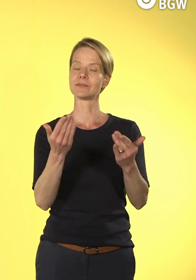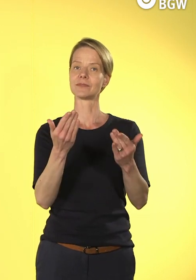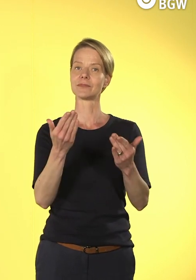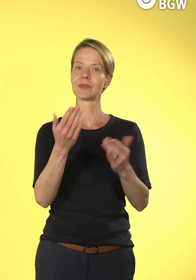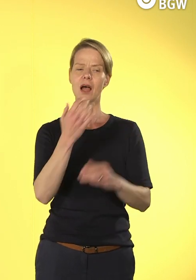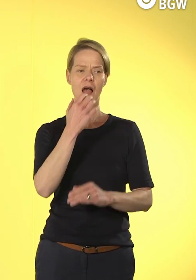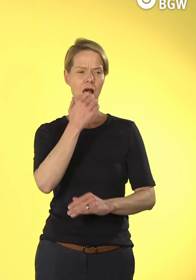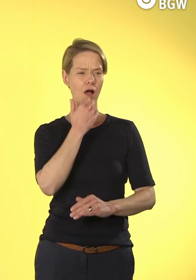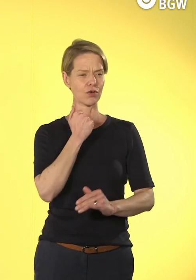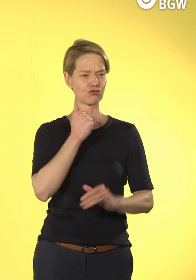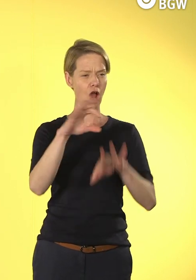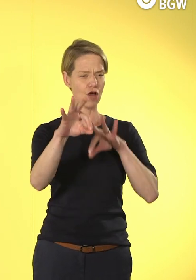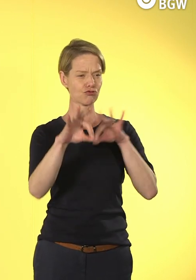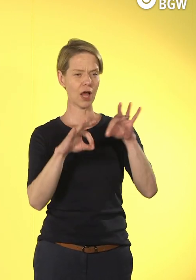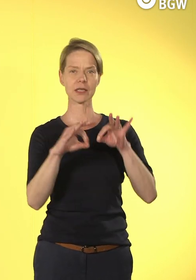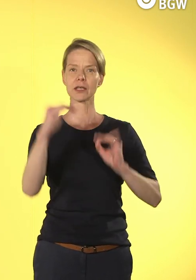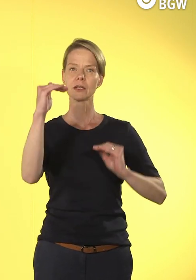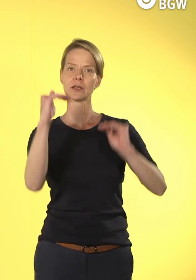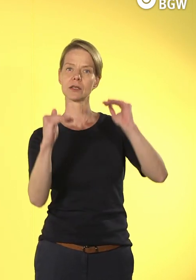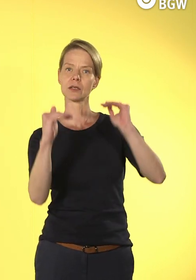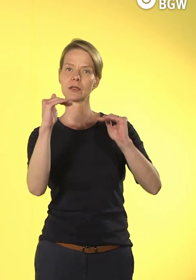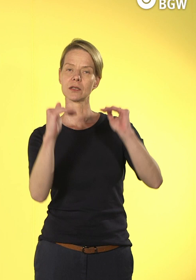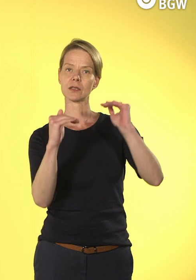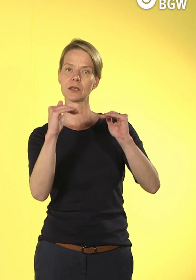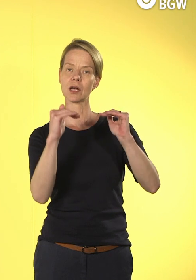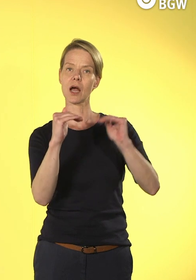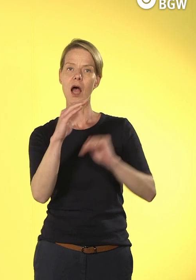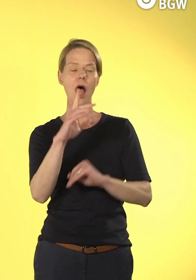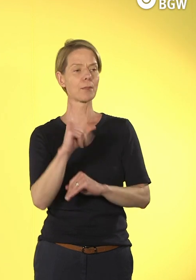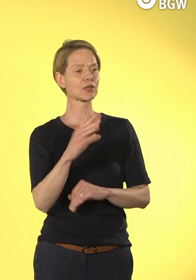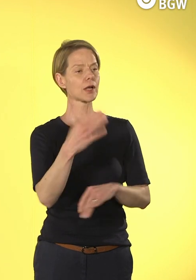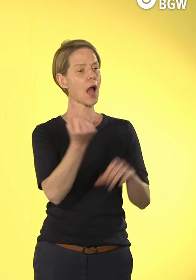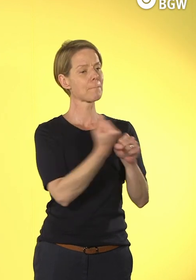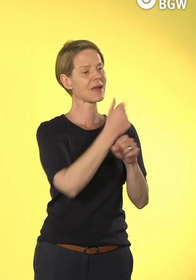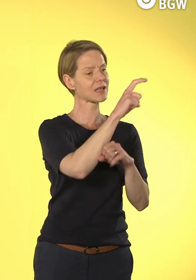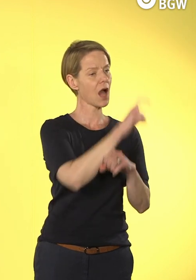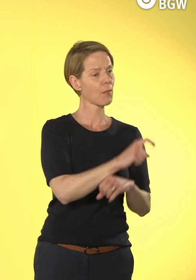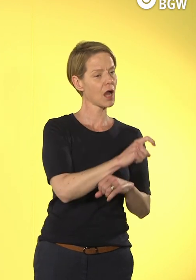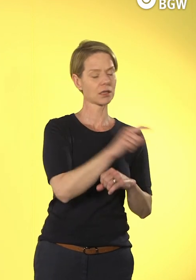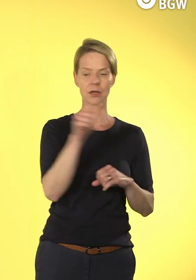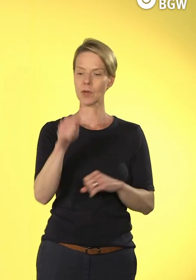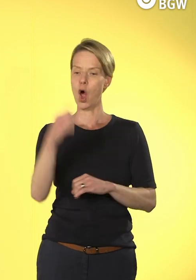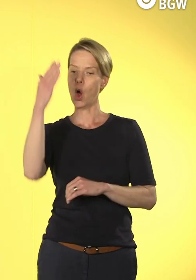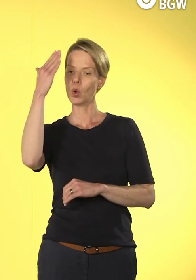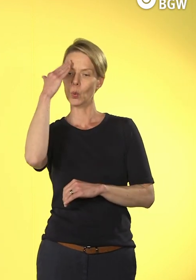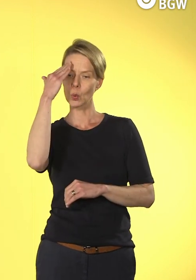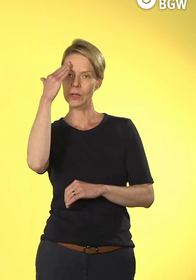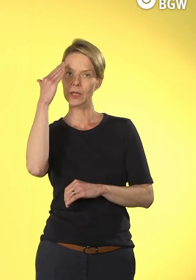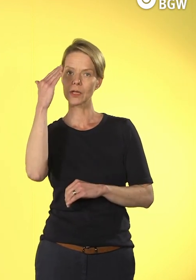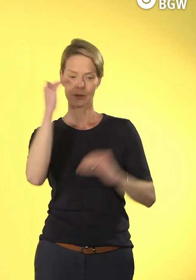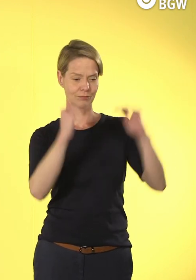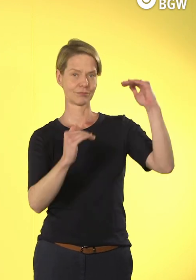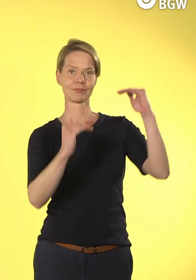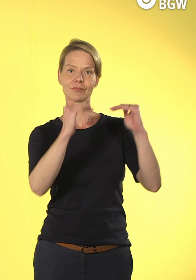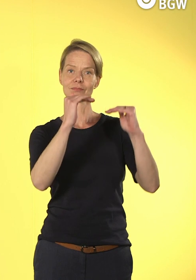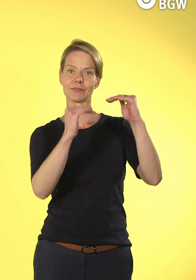Strategie haben, in der die Kundensicht, die Mitarbeitendensicht, der Blick auf die Prozesse,